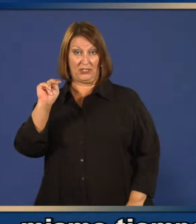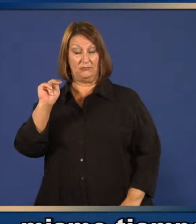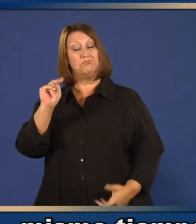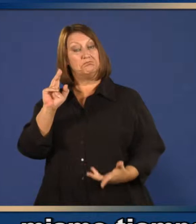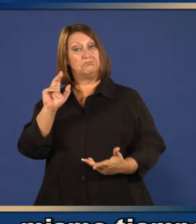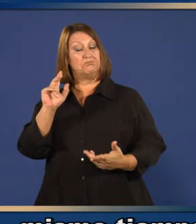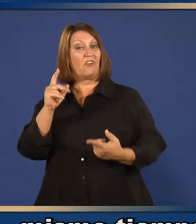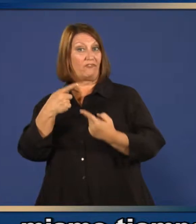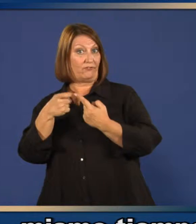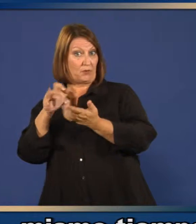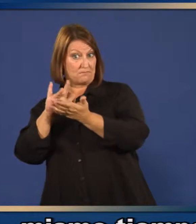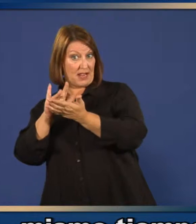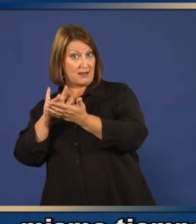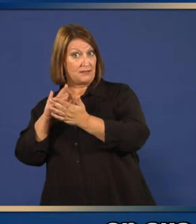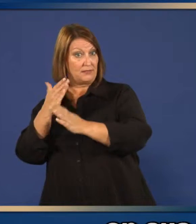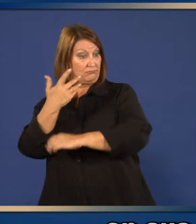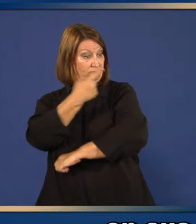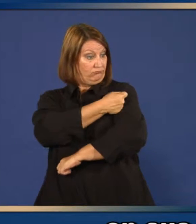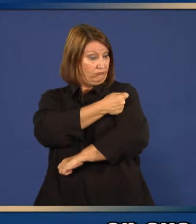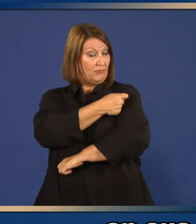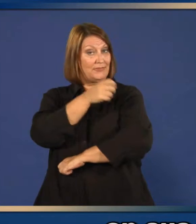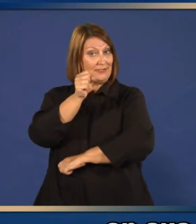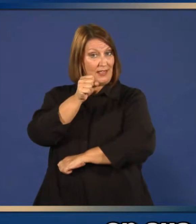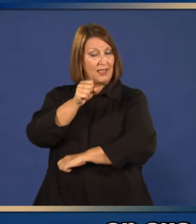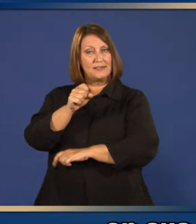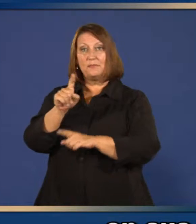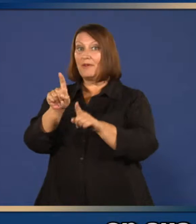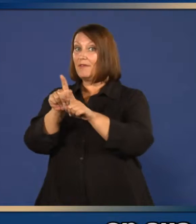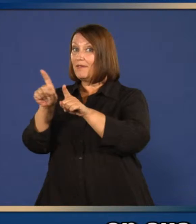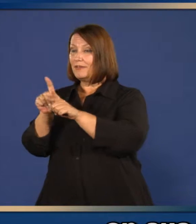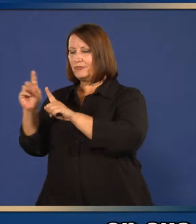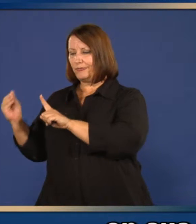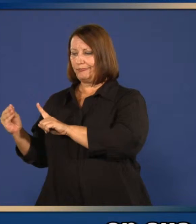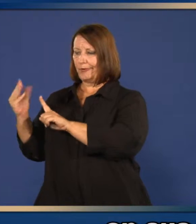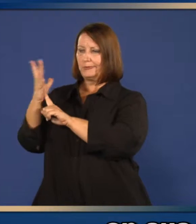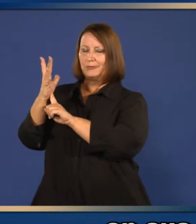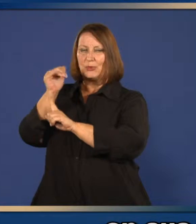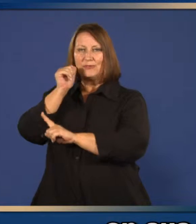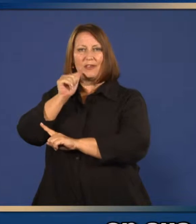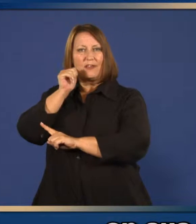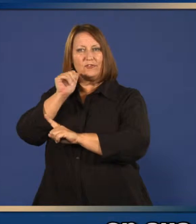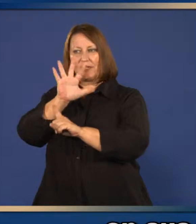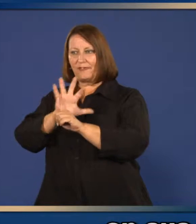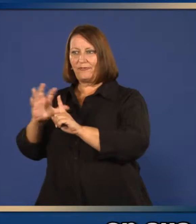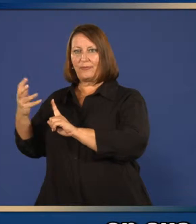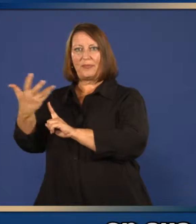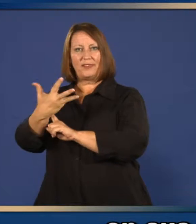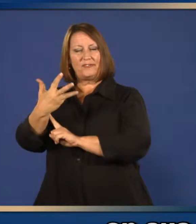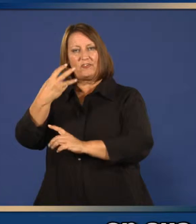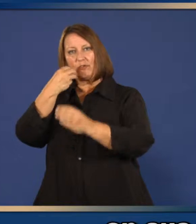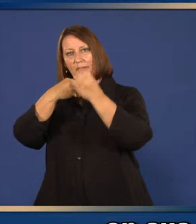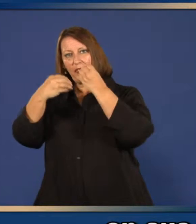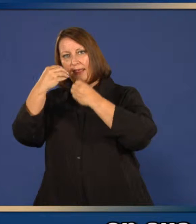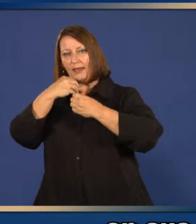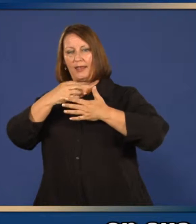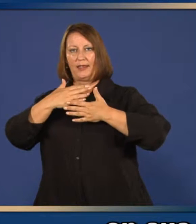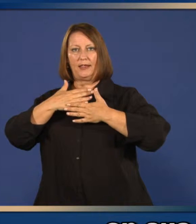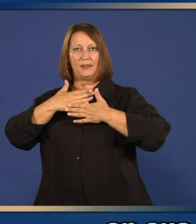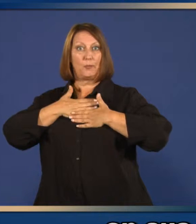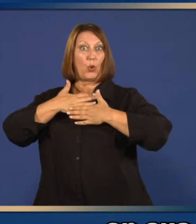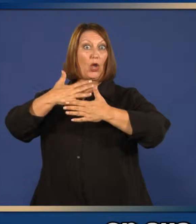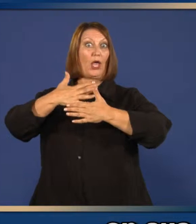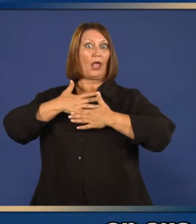así como los que encuentran en sus actividades diarias como comer, respirar y jugar.